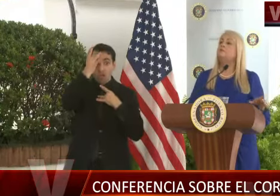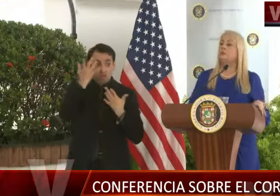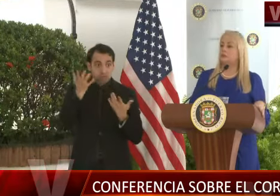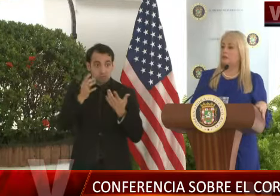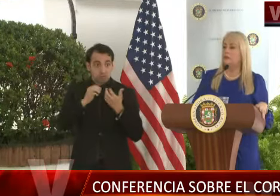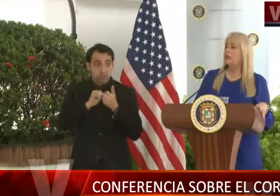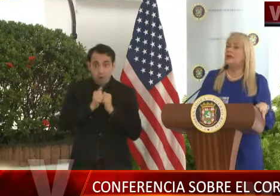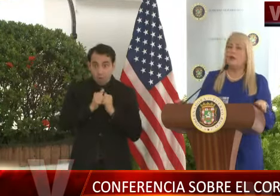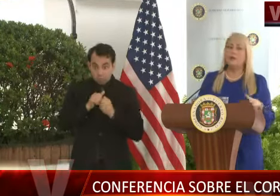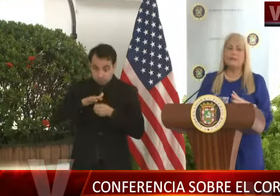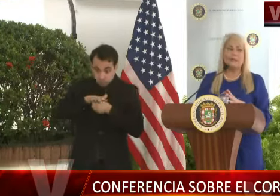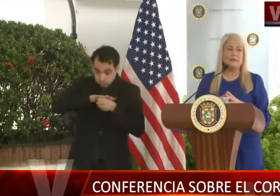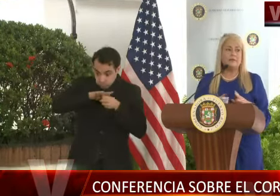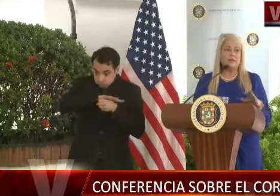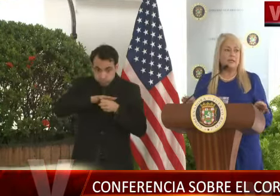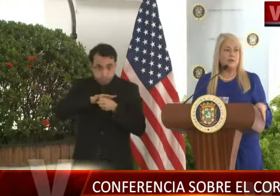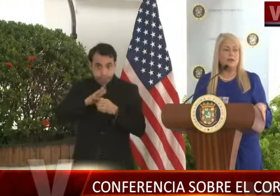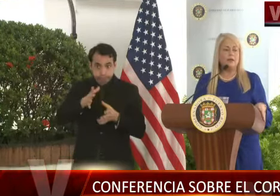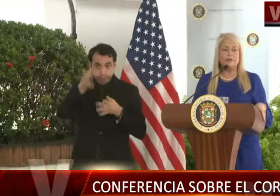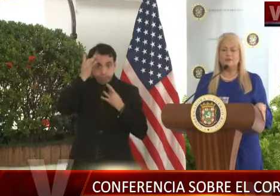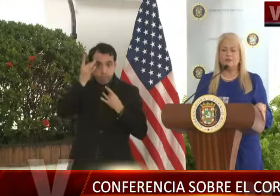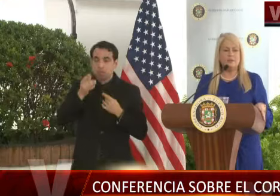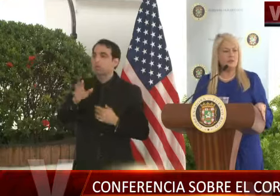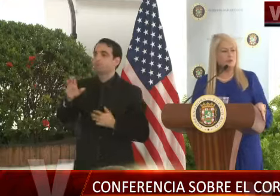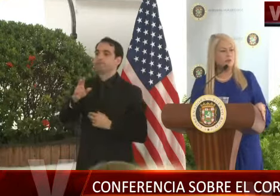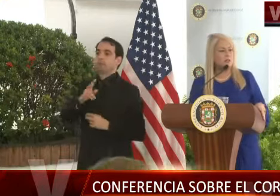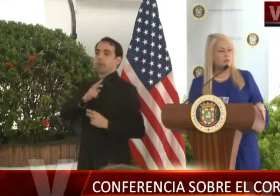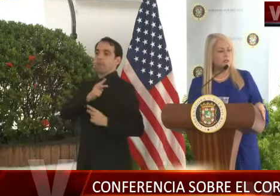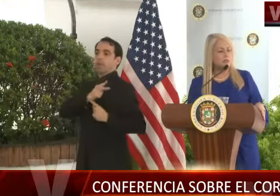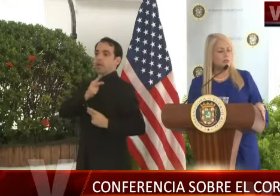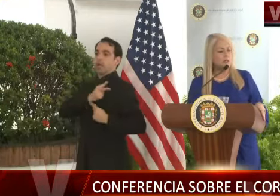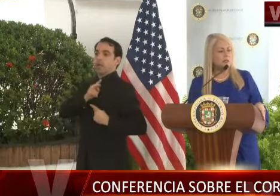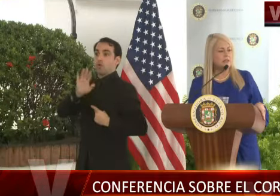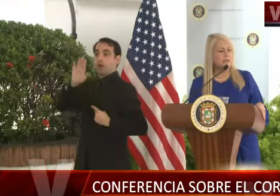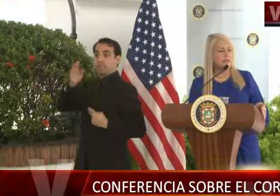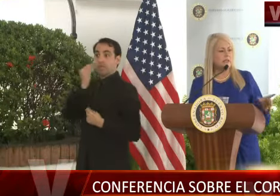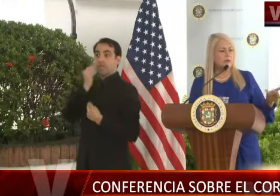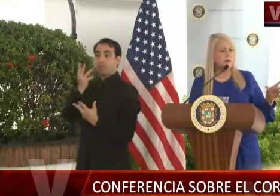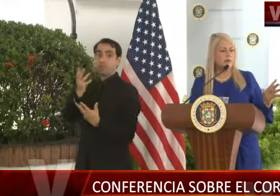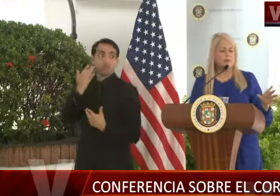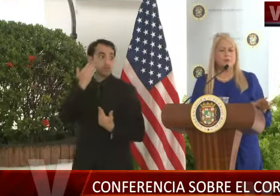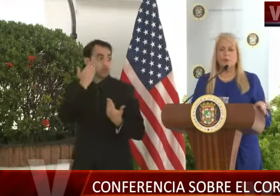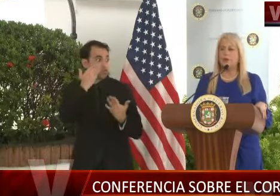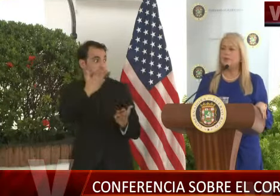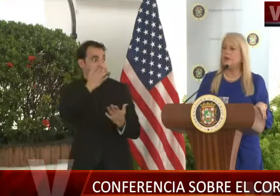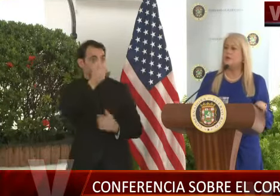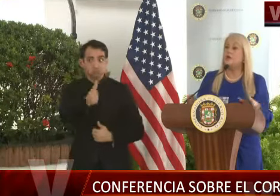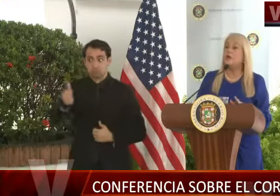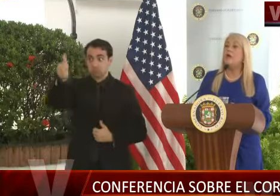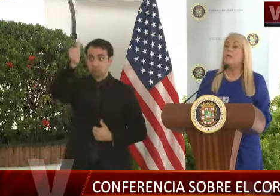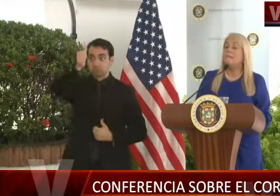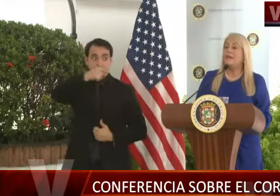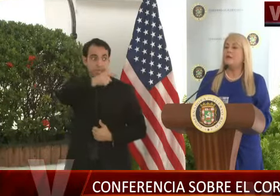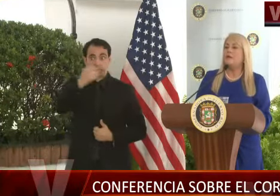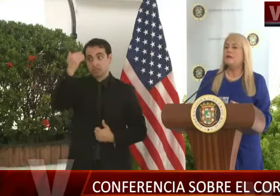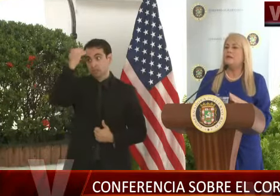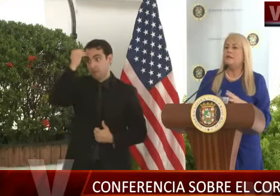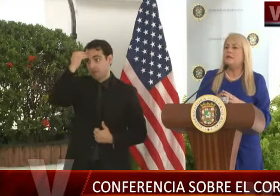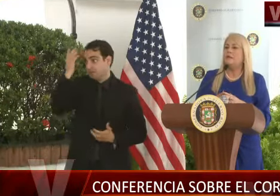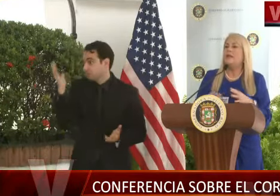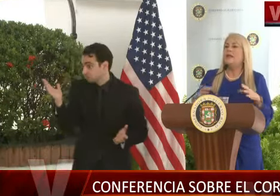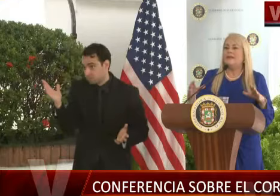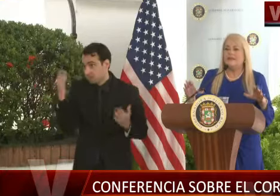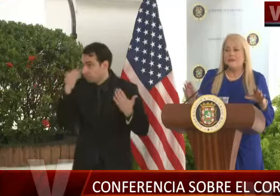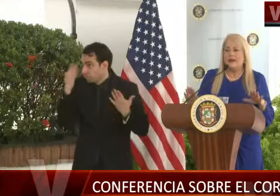comunitario o cómo fue? No, el hospital de veteranos, esa información, no sé si la secretaria tiene alguna información con relación a eso, pero